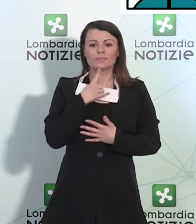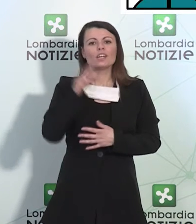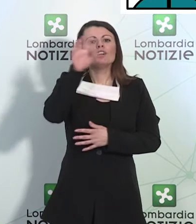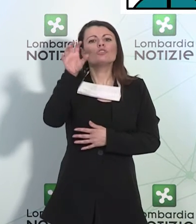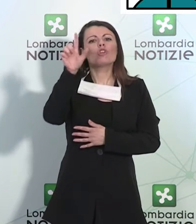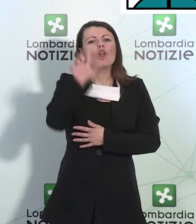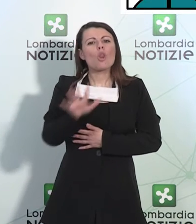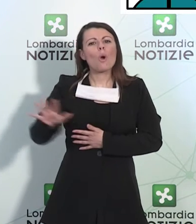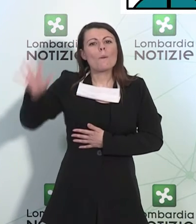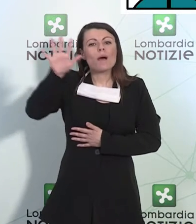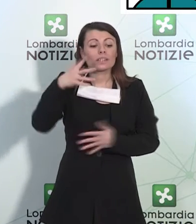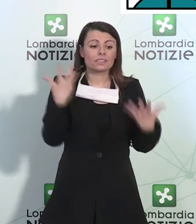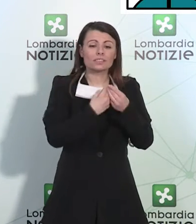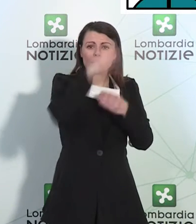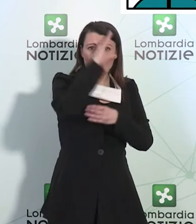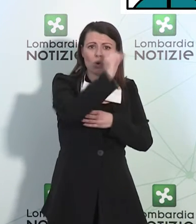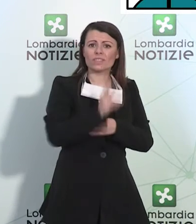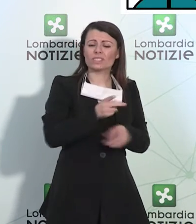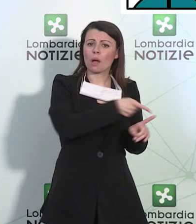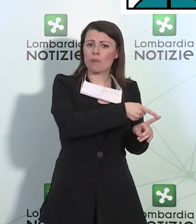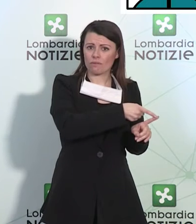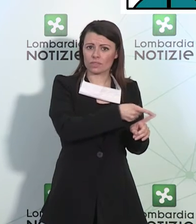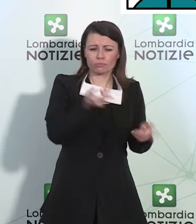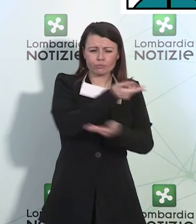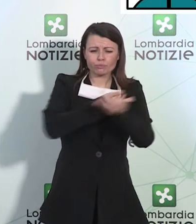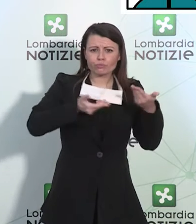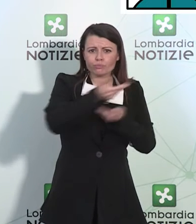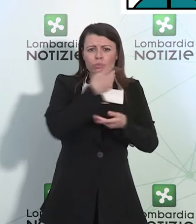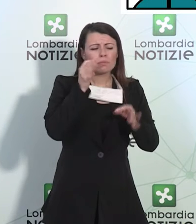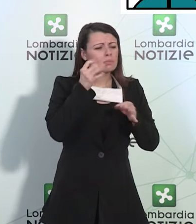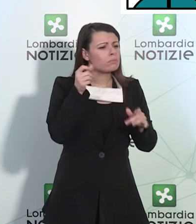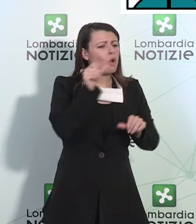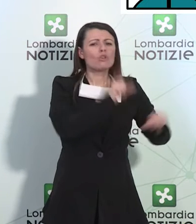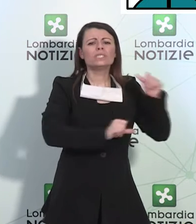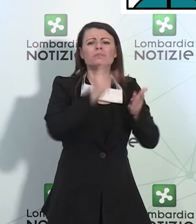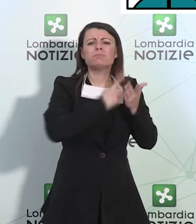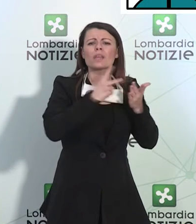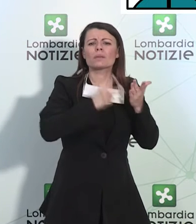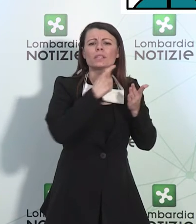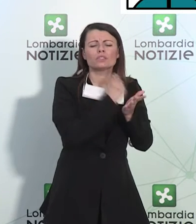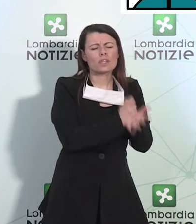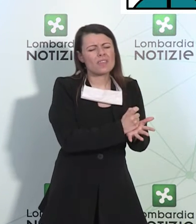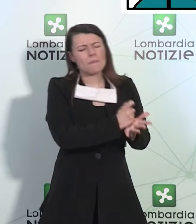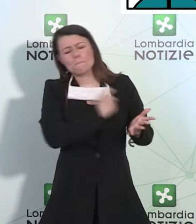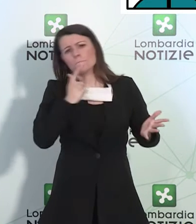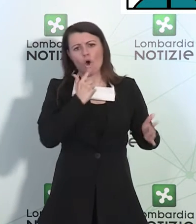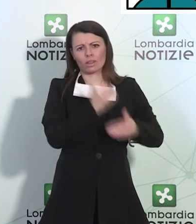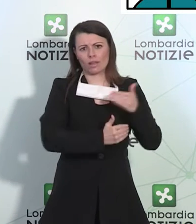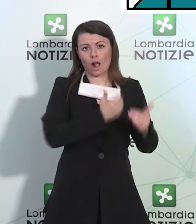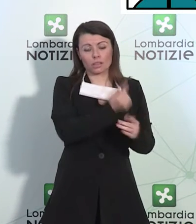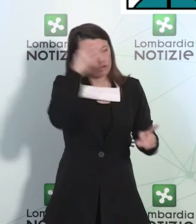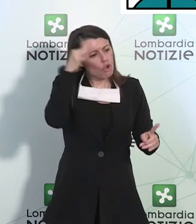l'Università di Pavia sta portando avanti un'importante sperimentazione per individuare un test